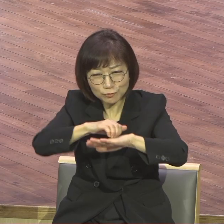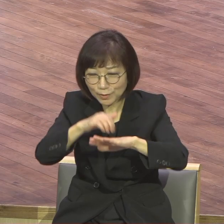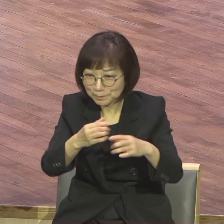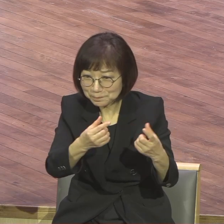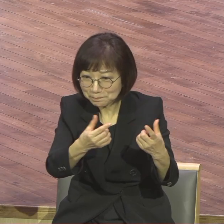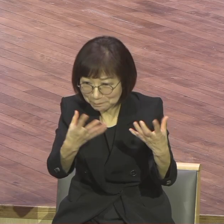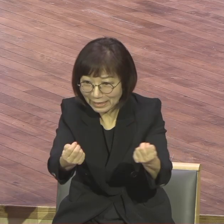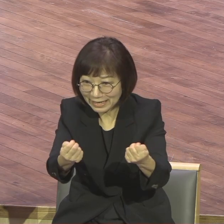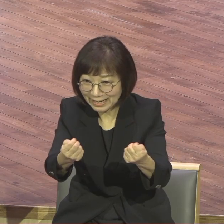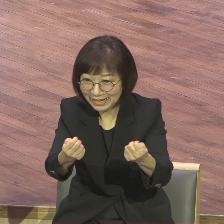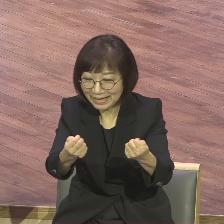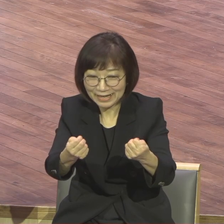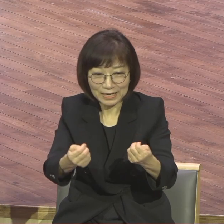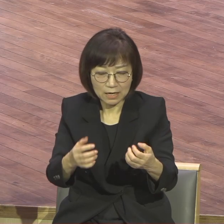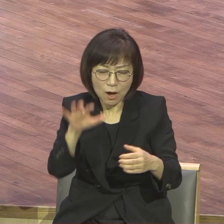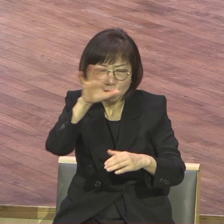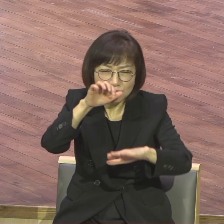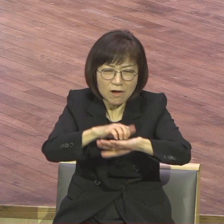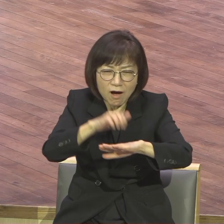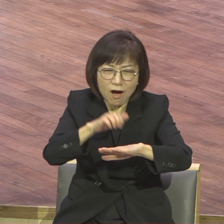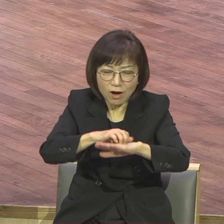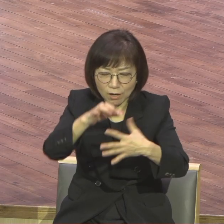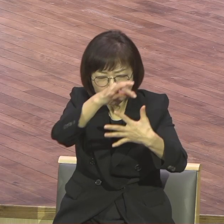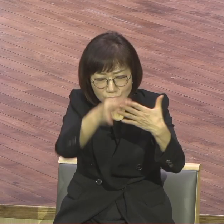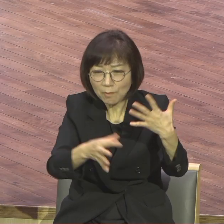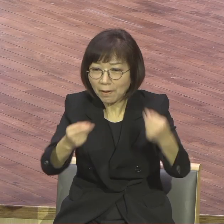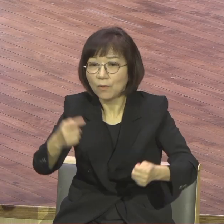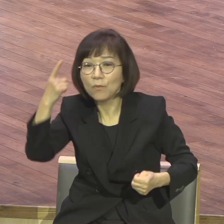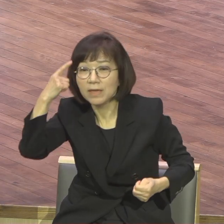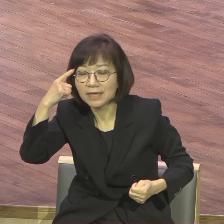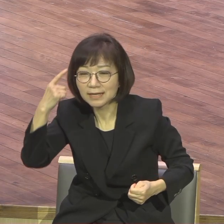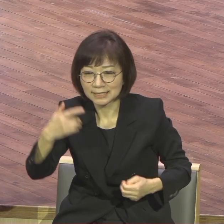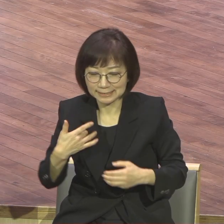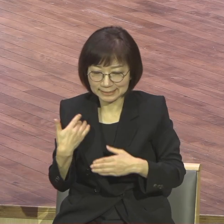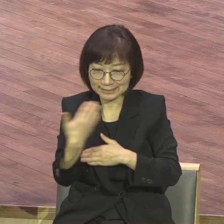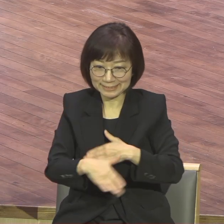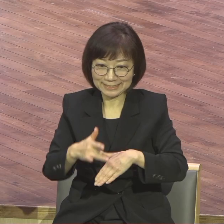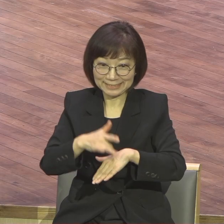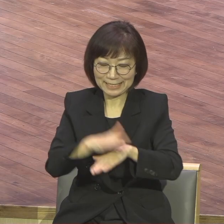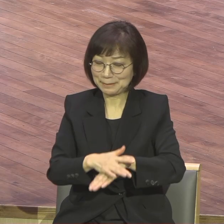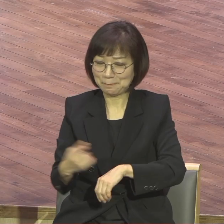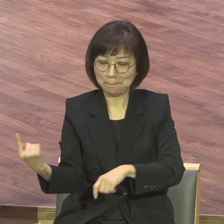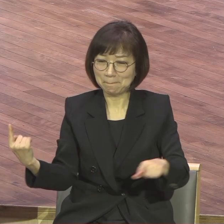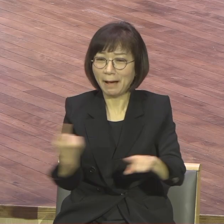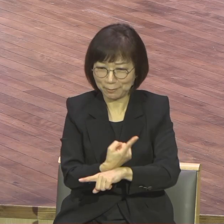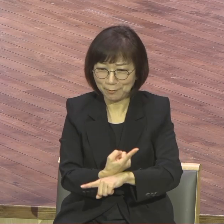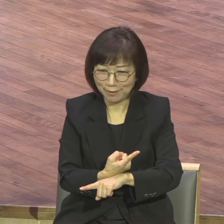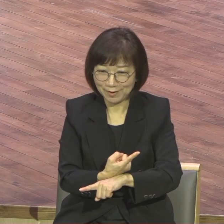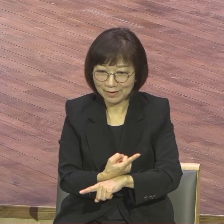체질 밖이어야 돼 내 체질 밖이어서 서임받아 우리 청년회가 보고서 보니까